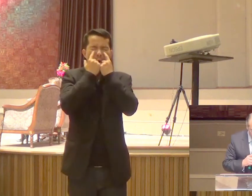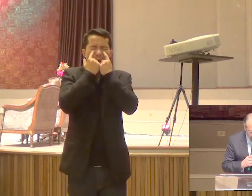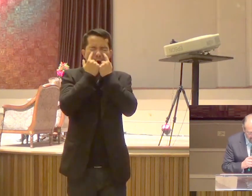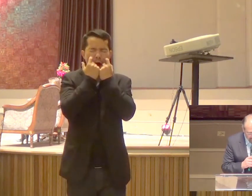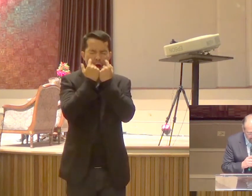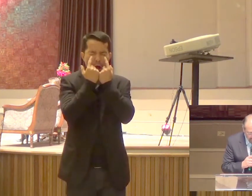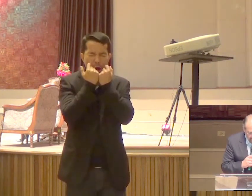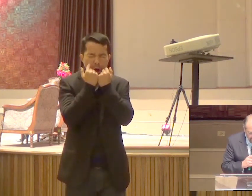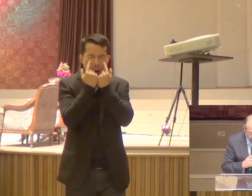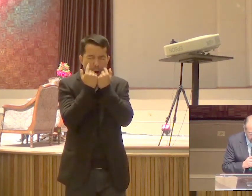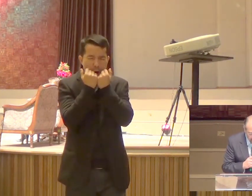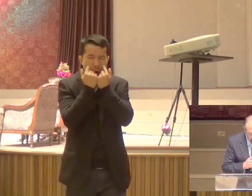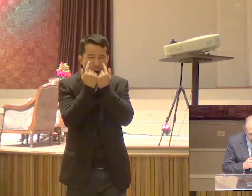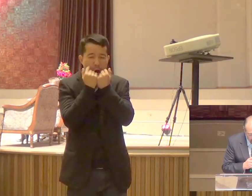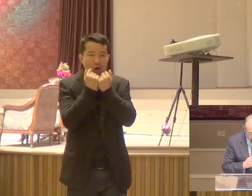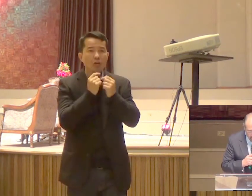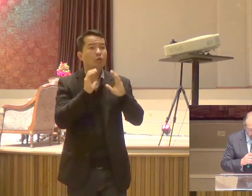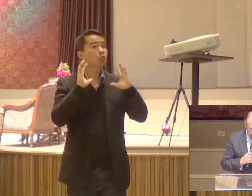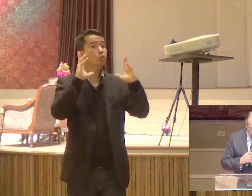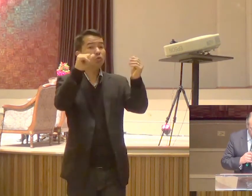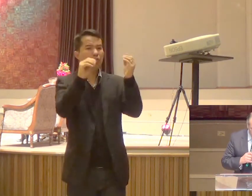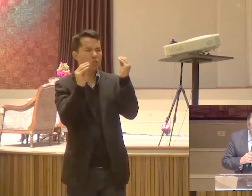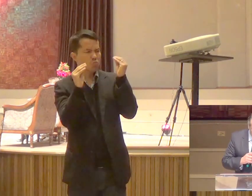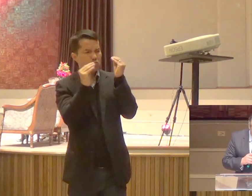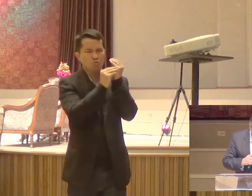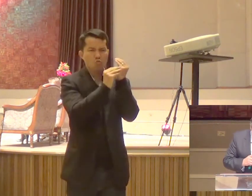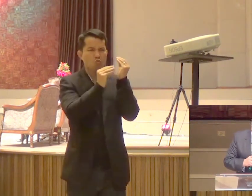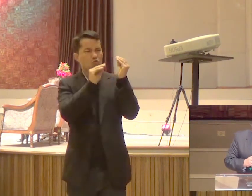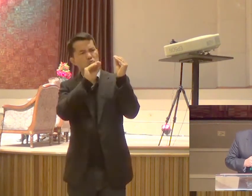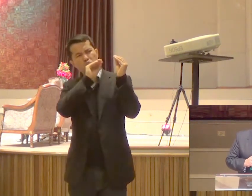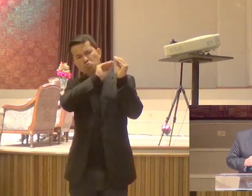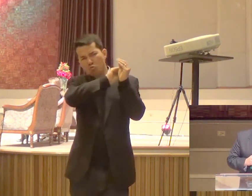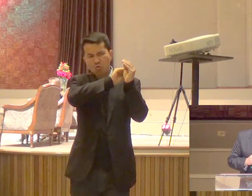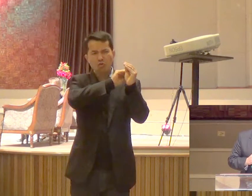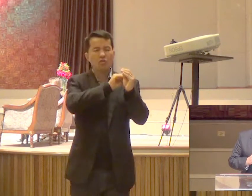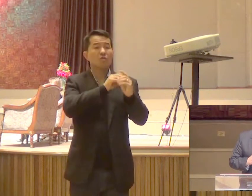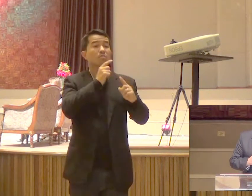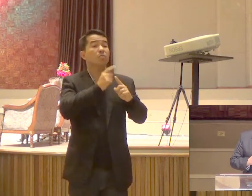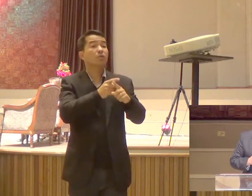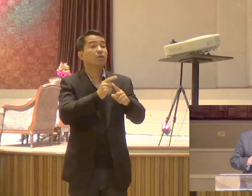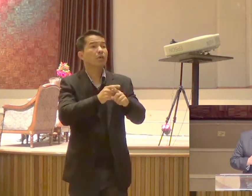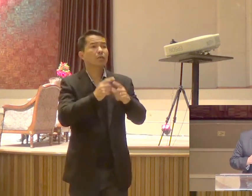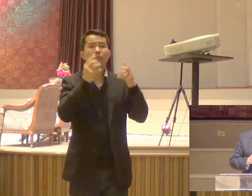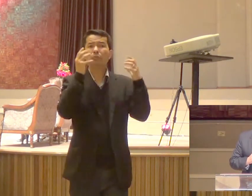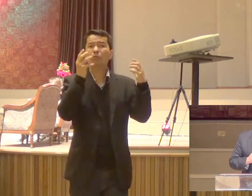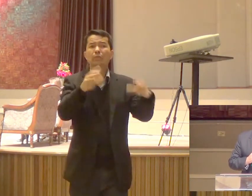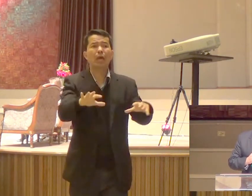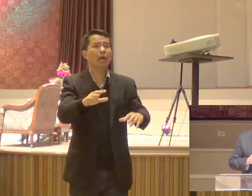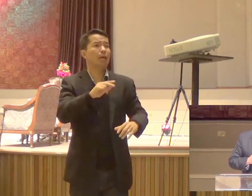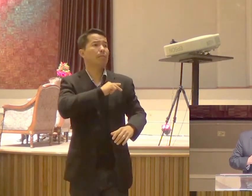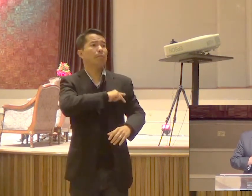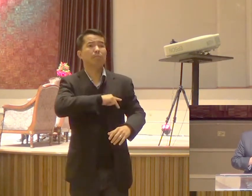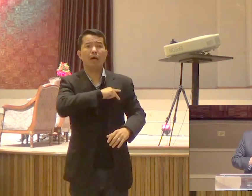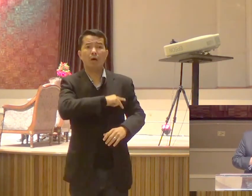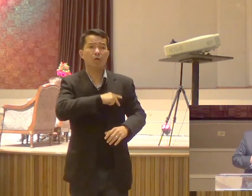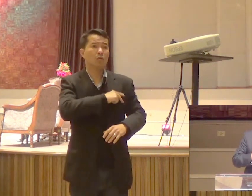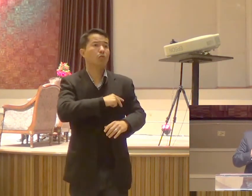beijavam Entristecidos especialmente pela palavra que ele dissera Que não mais veriam o seu rosto